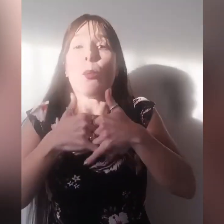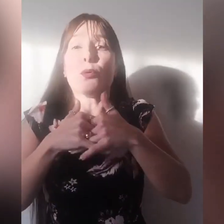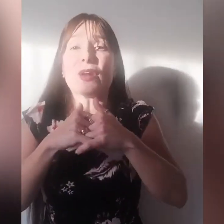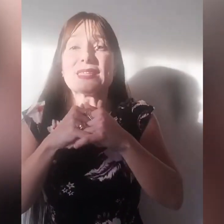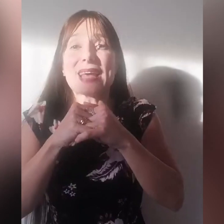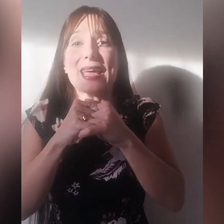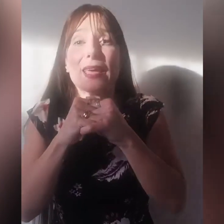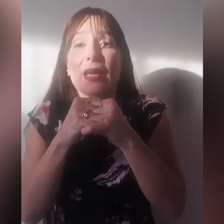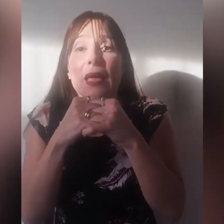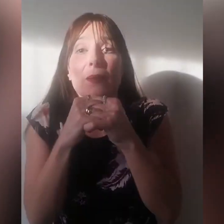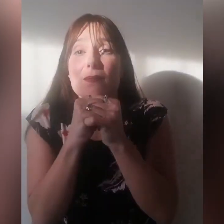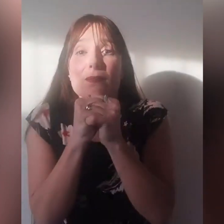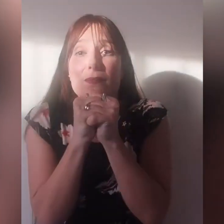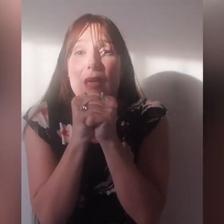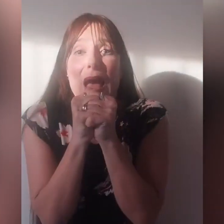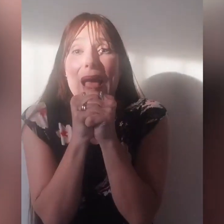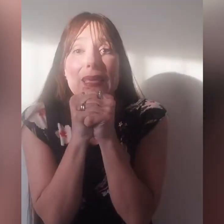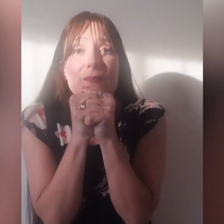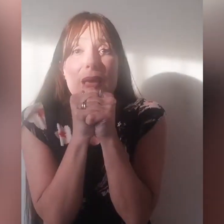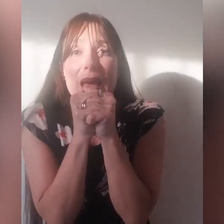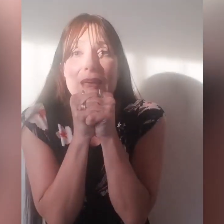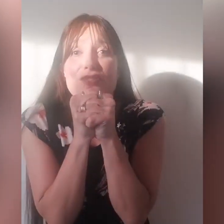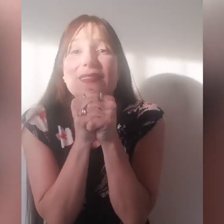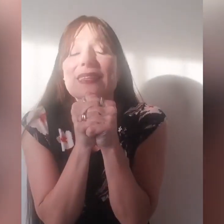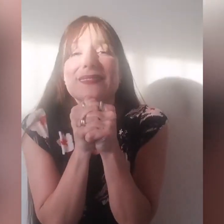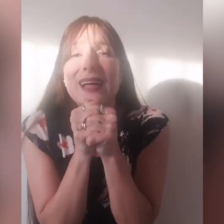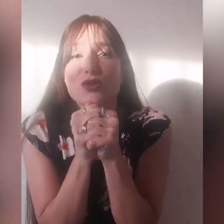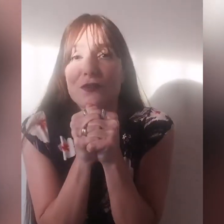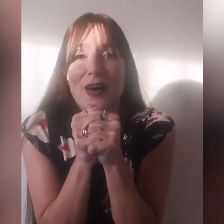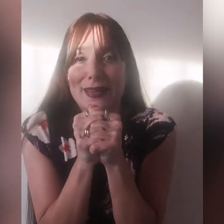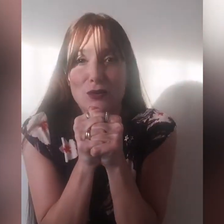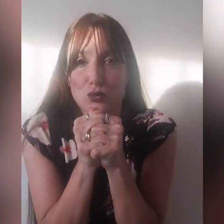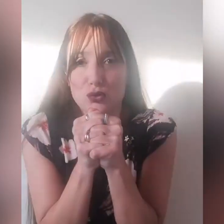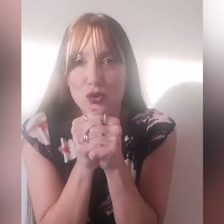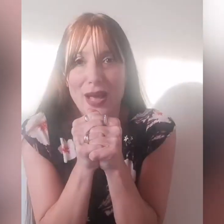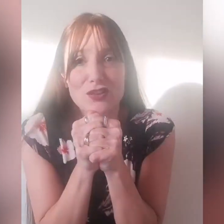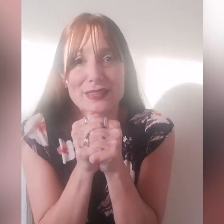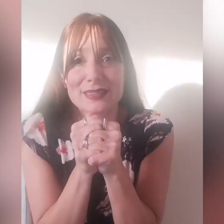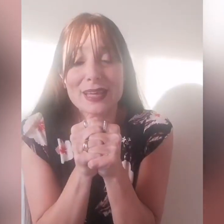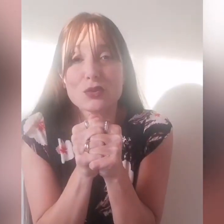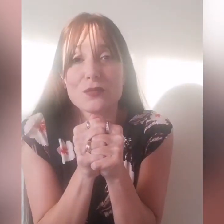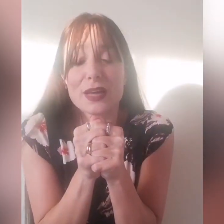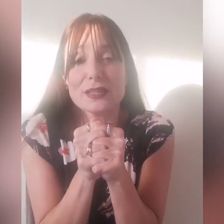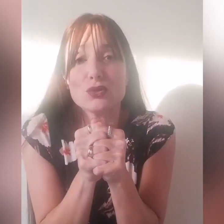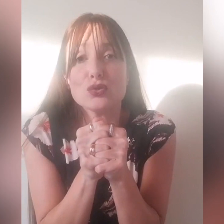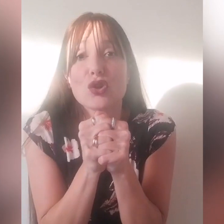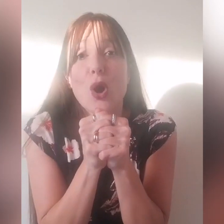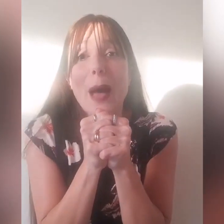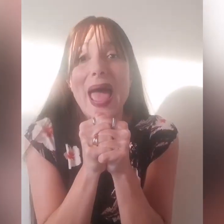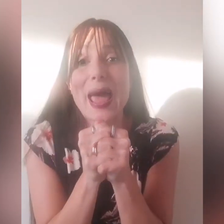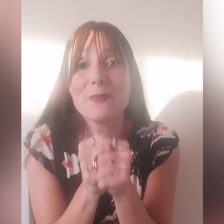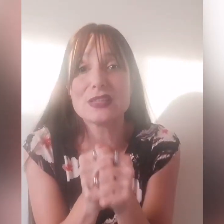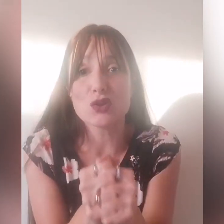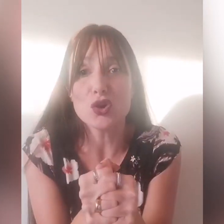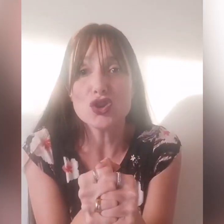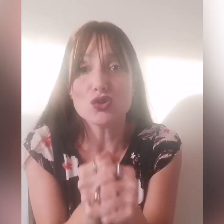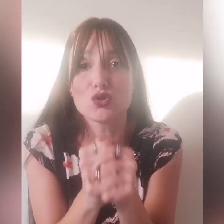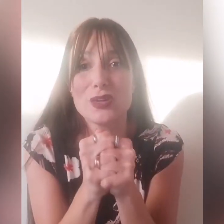oppure sei, hai già tentato di fare di tutto, hai già tentato di fare di tutto e hai bisogno di un